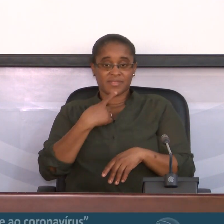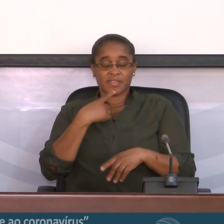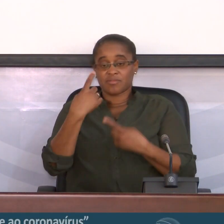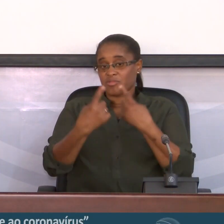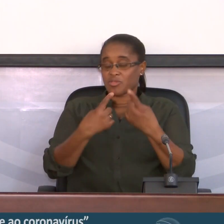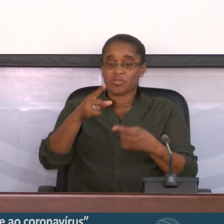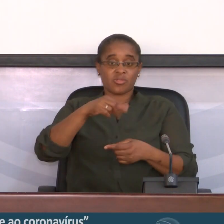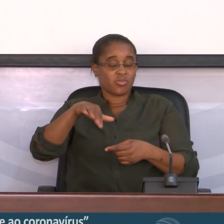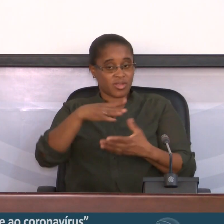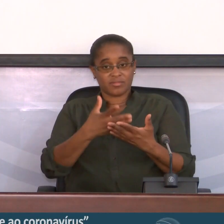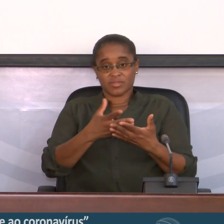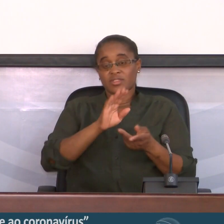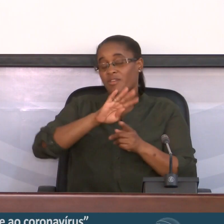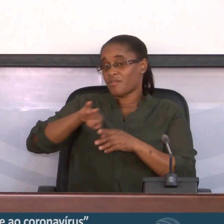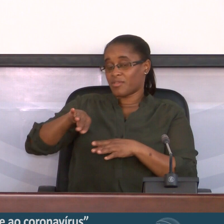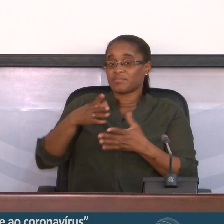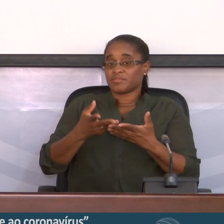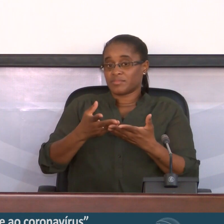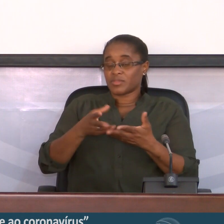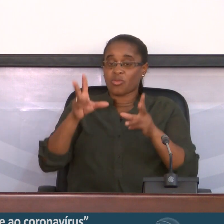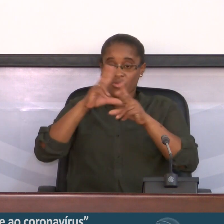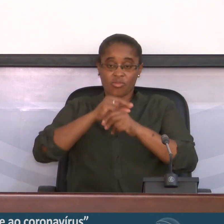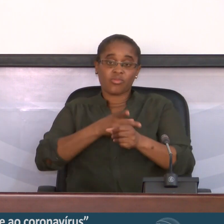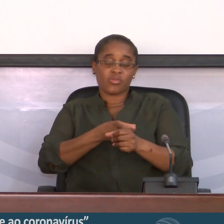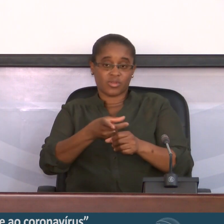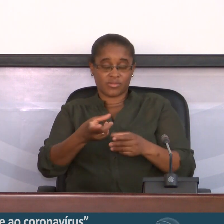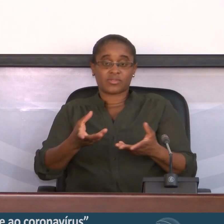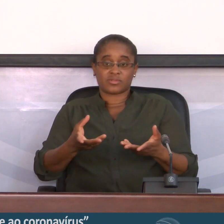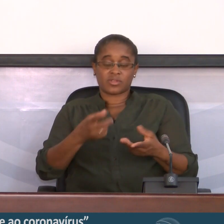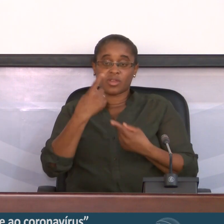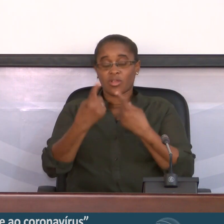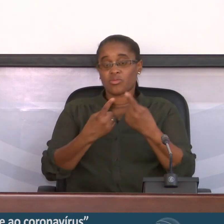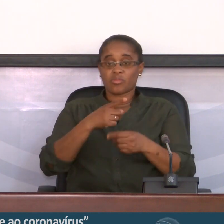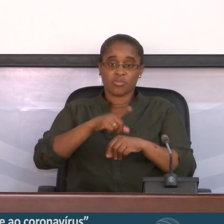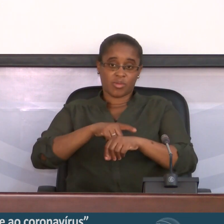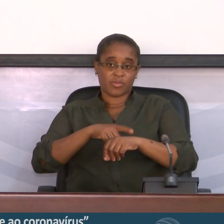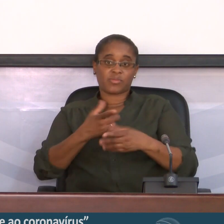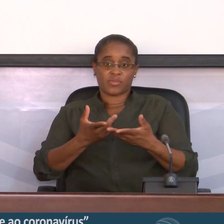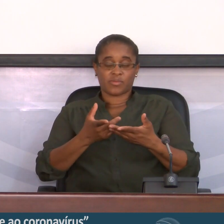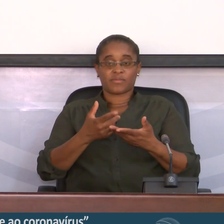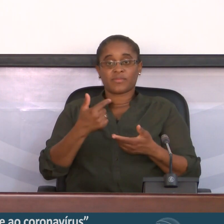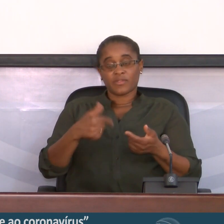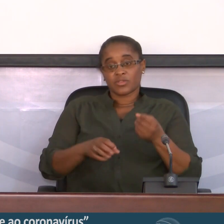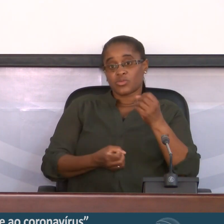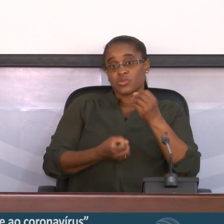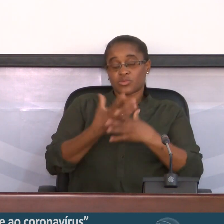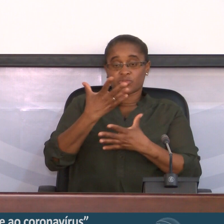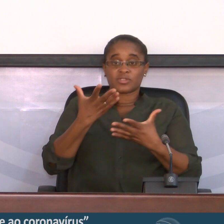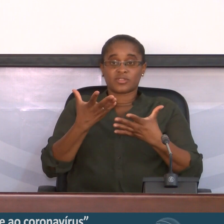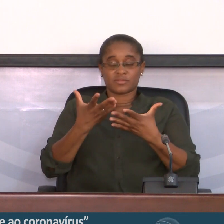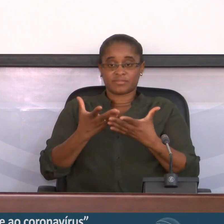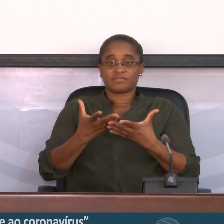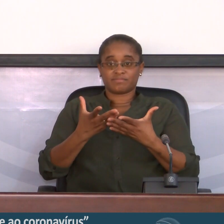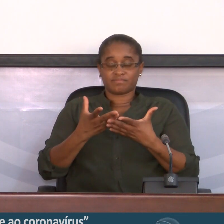vai estar imune, digamos assim, ao novo coronavírus. Em algum momento vão surgir